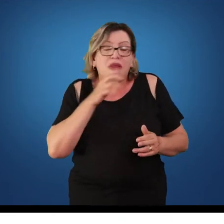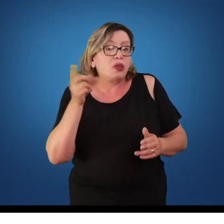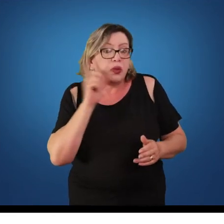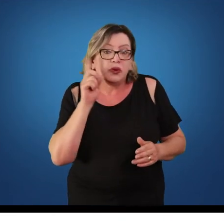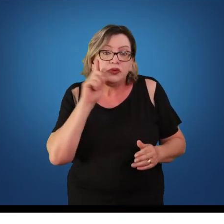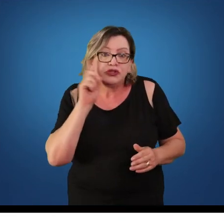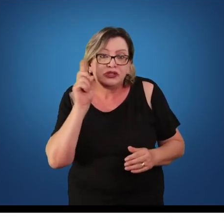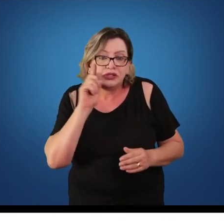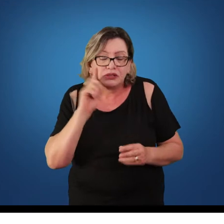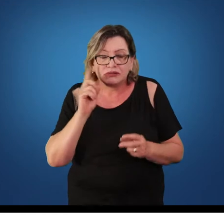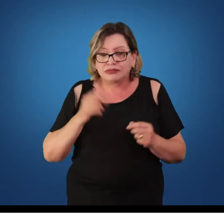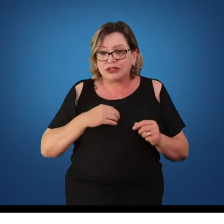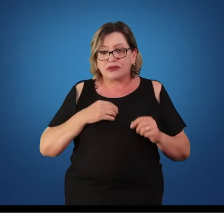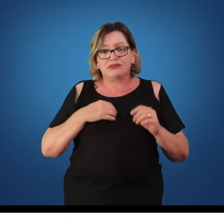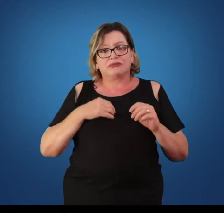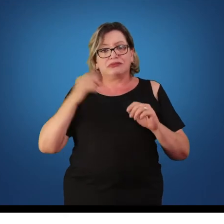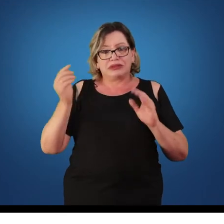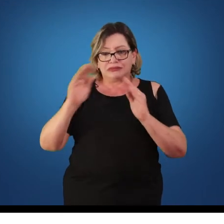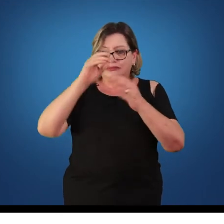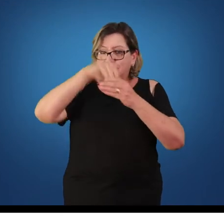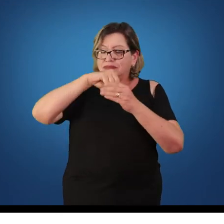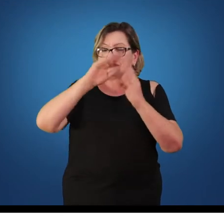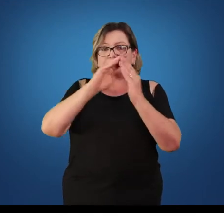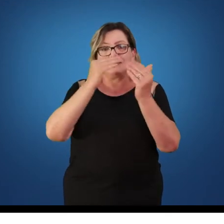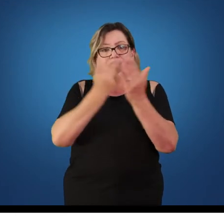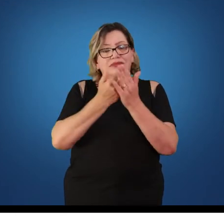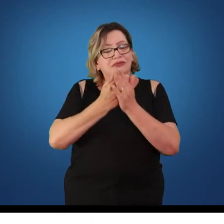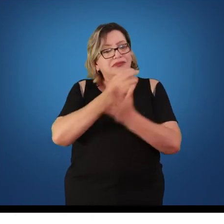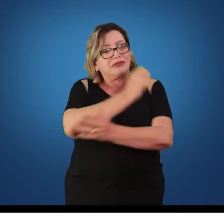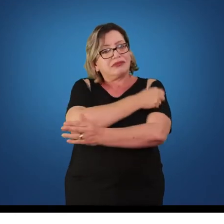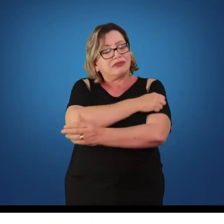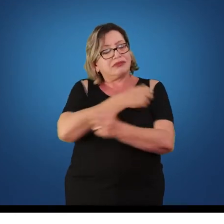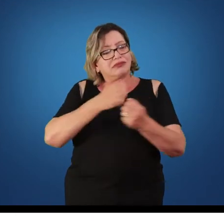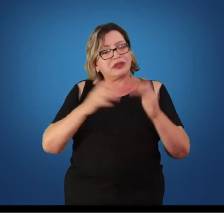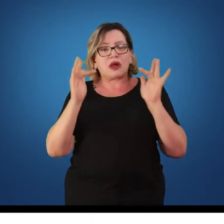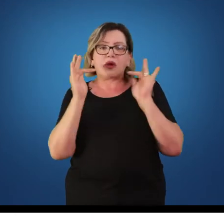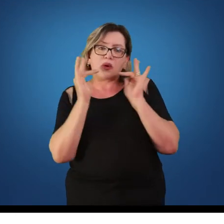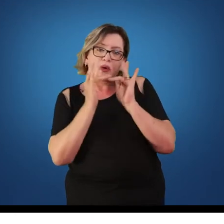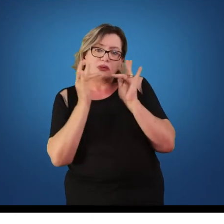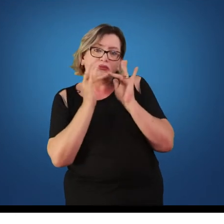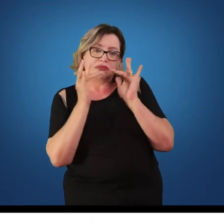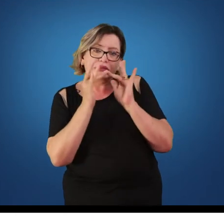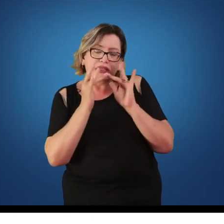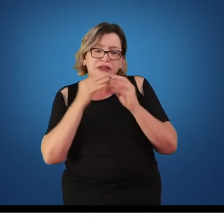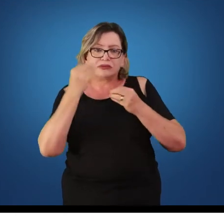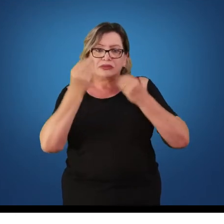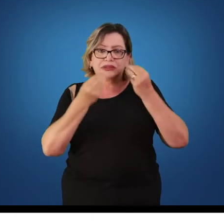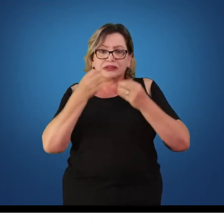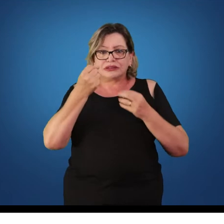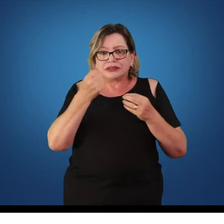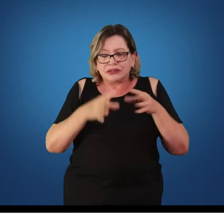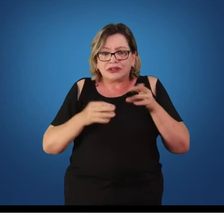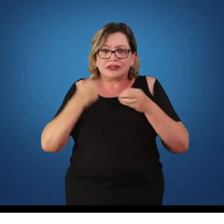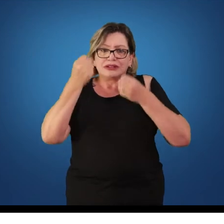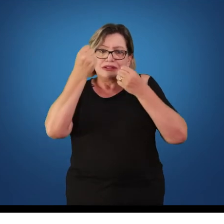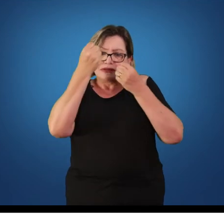contato com os diferentes tipos de ginástica. E a ginástica de condicionamento físico, se pudéssemos resumi-la, ela tem duas